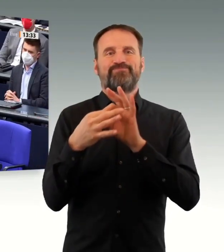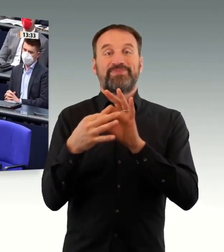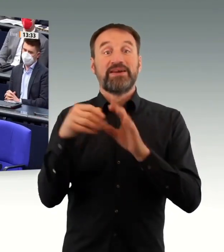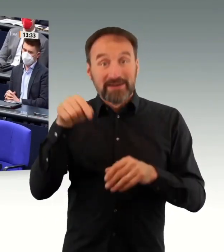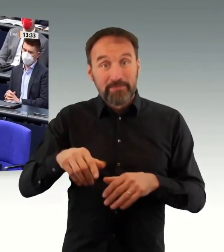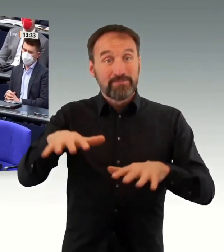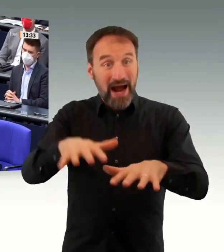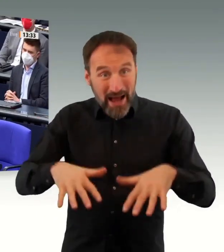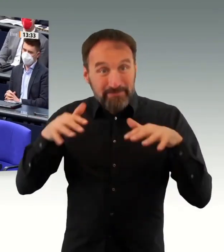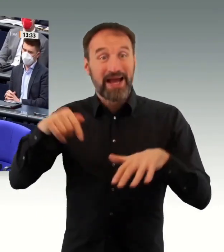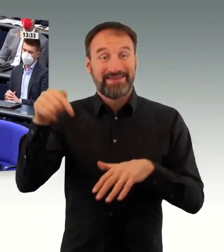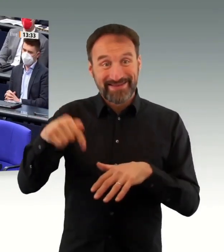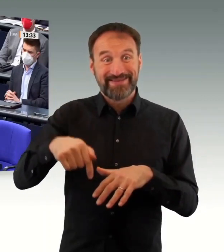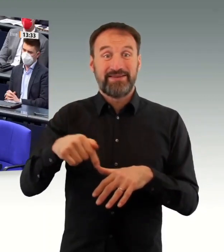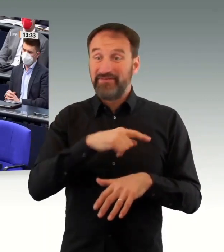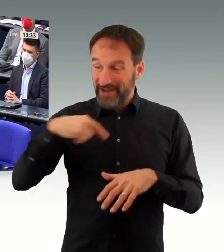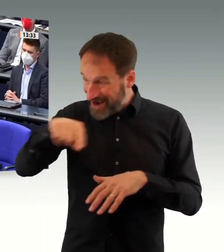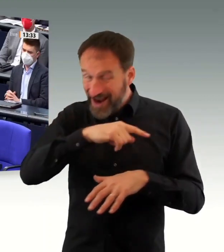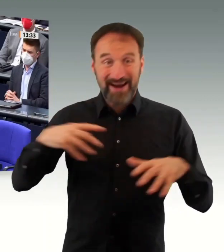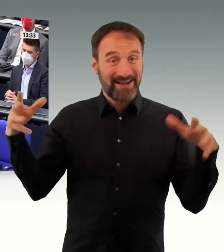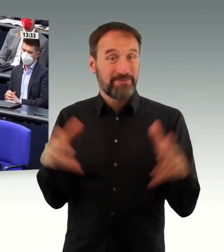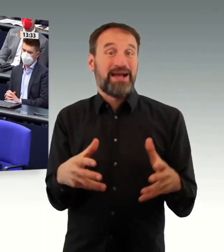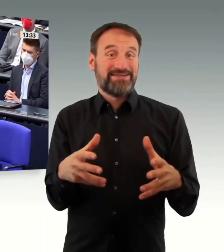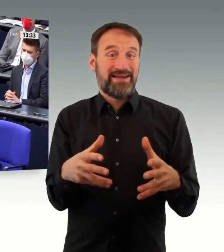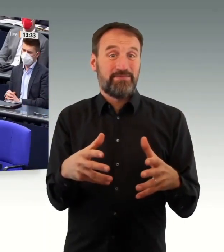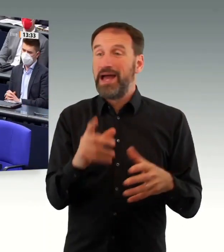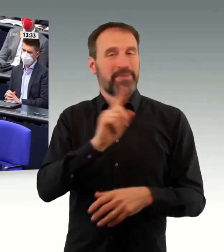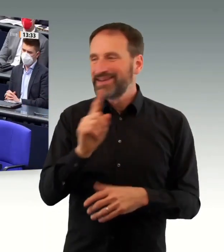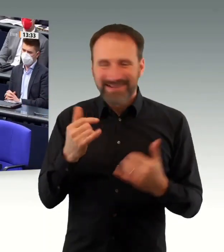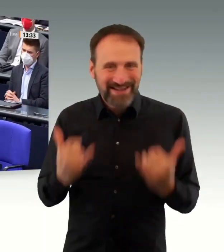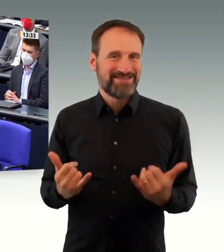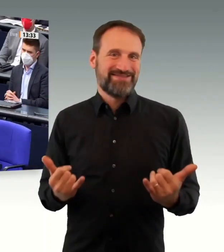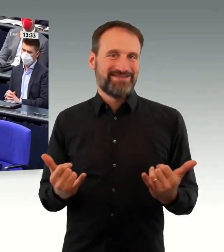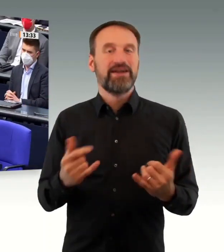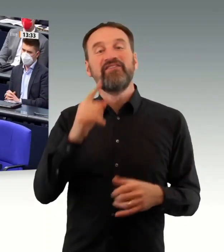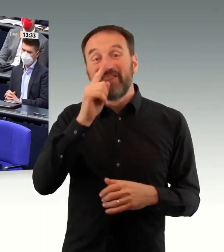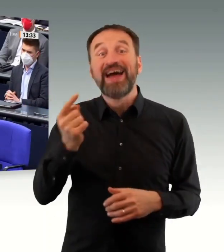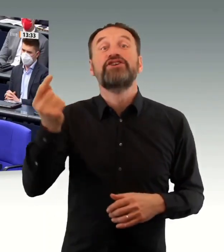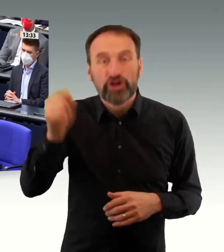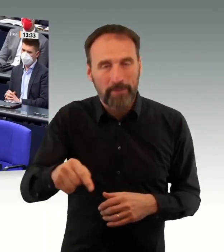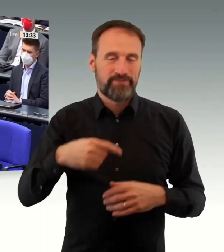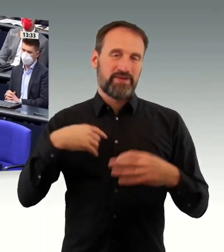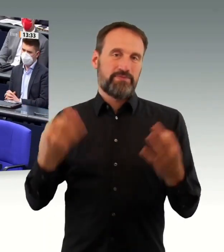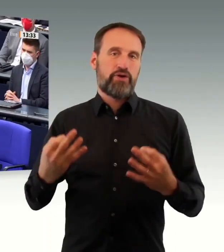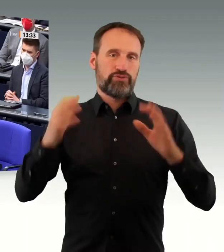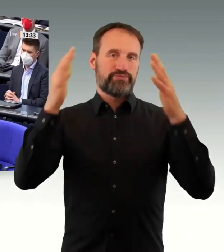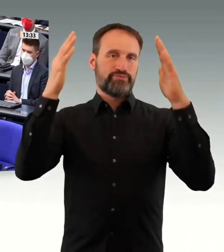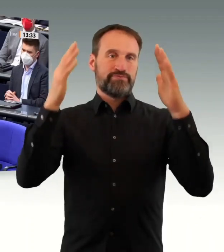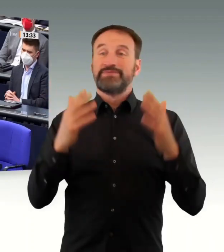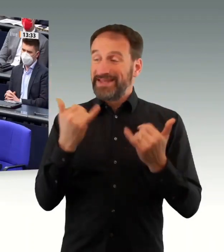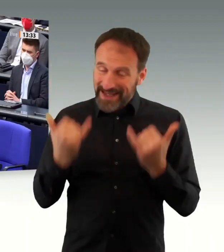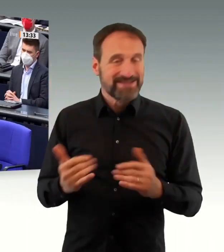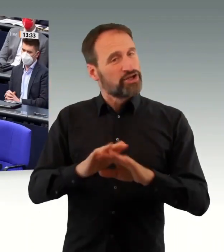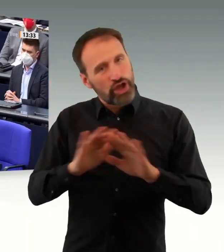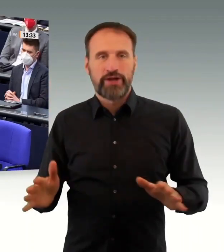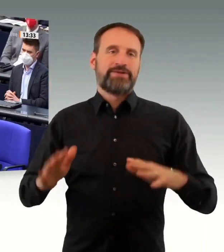Instrumente abgegeben hätten für lange Zeit. Wenn wir diese Instrumente benötigen, dann werden wir sie hier im Parlament sofort